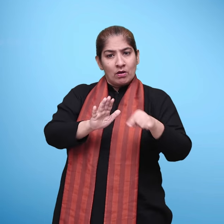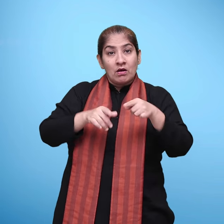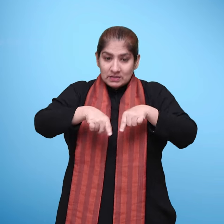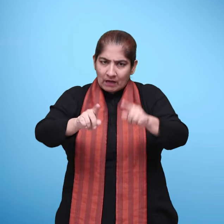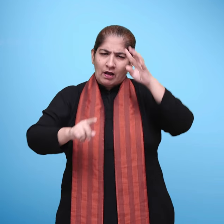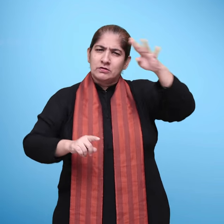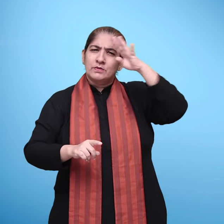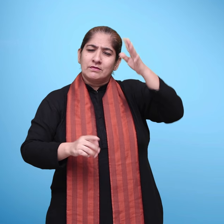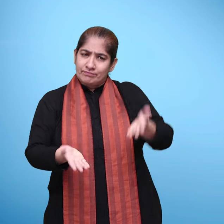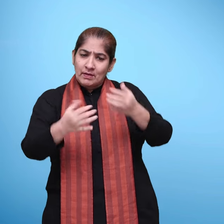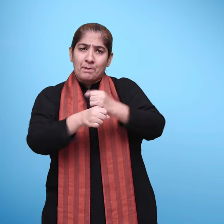कहानी गढ़ने को कहें